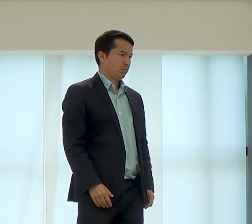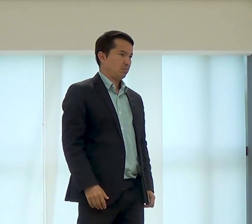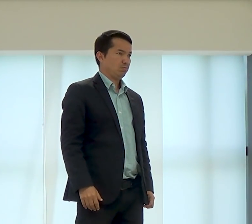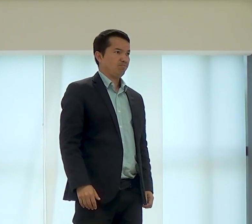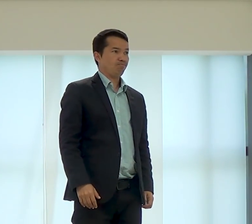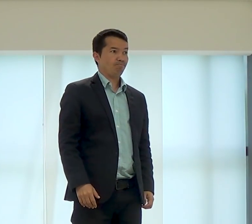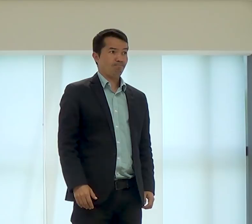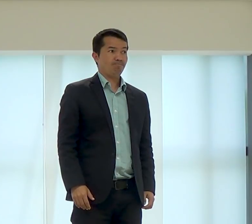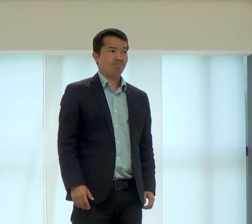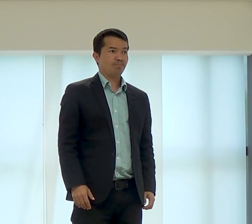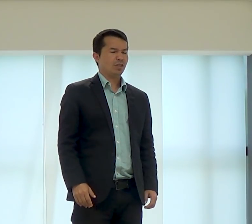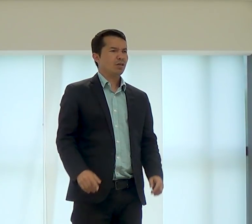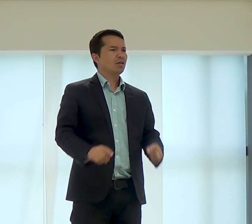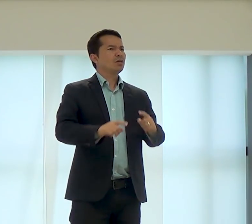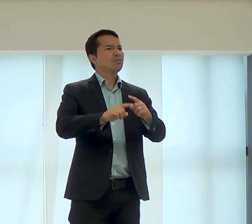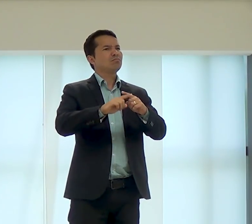admirada com aquilo que ele disse,